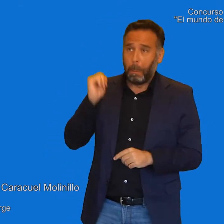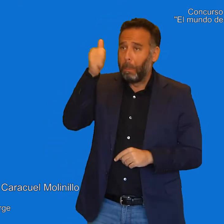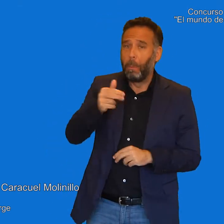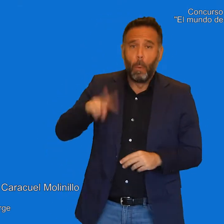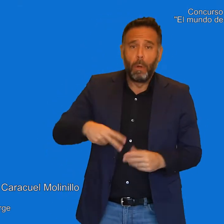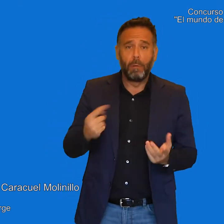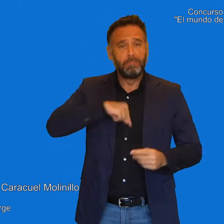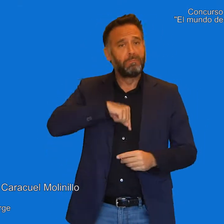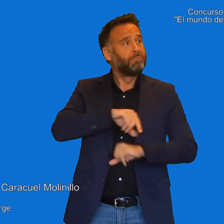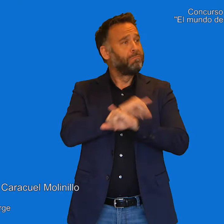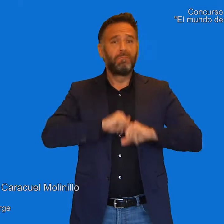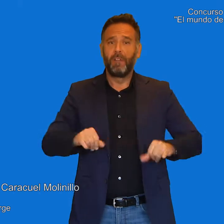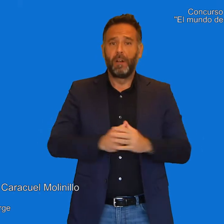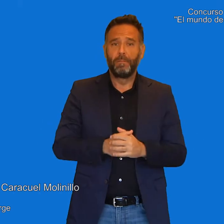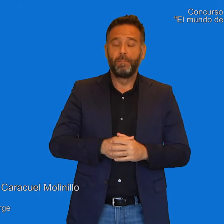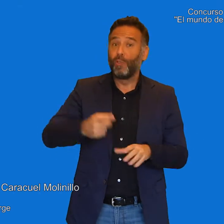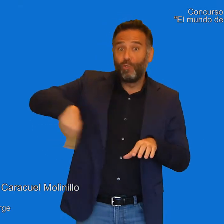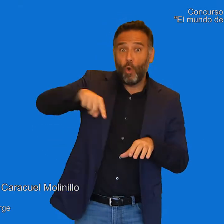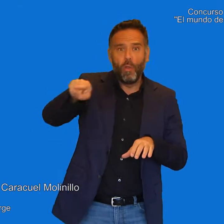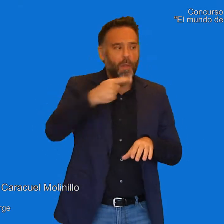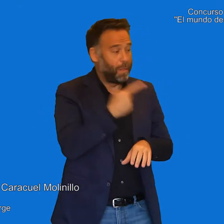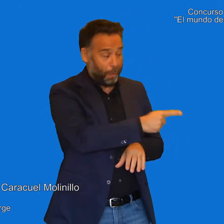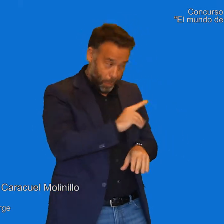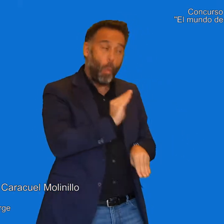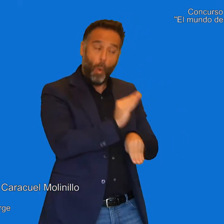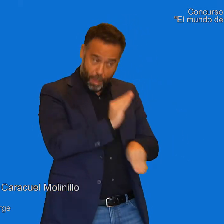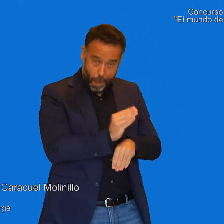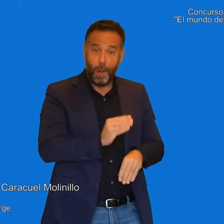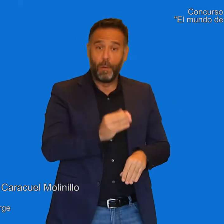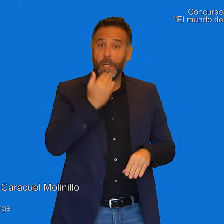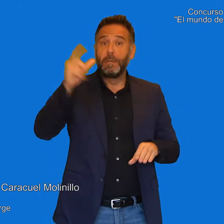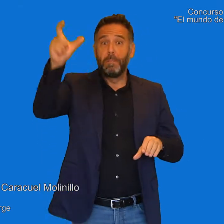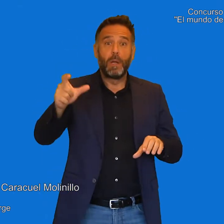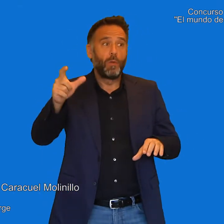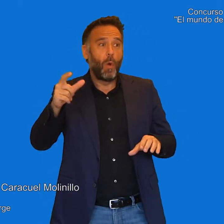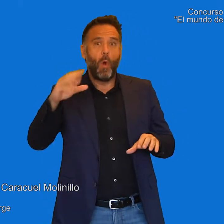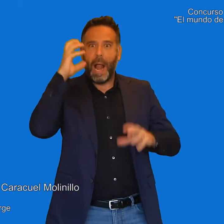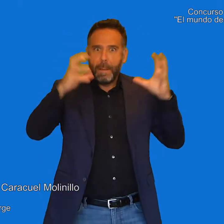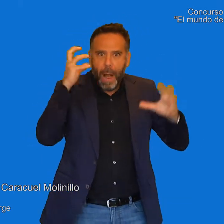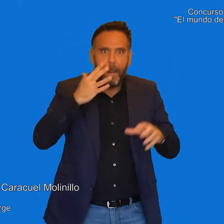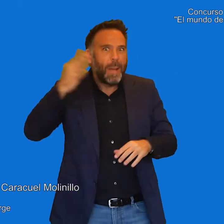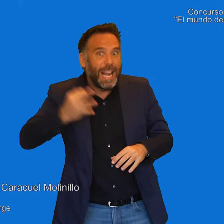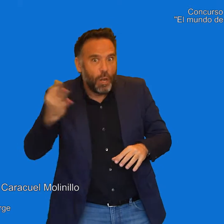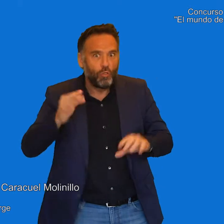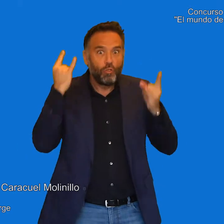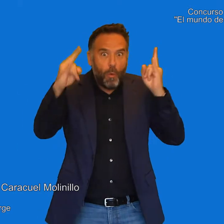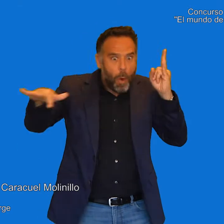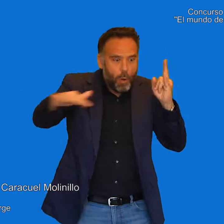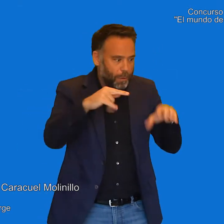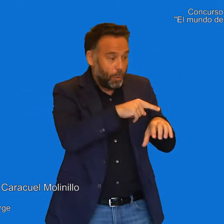muy bien así. Todos le decían que tuviese cuidado, porque cuando había un peligro en el bosque no se podía esconder,